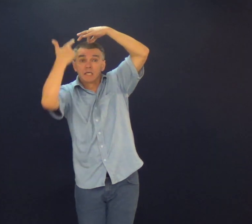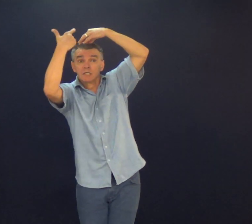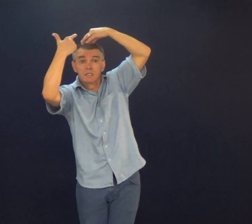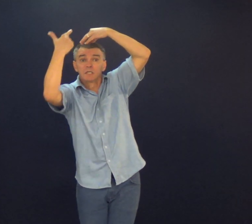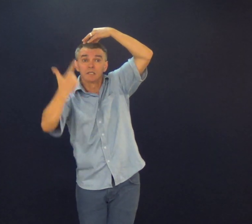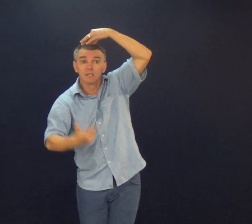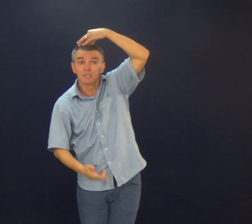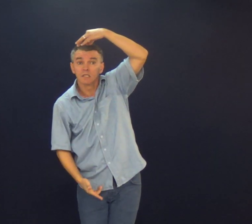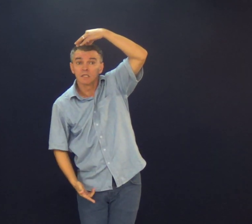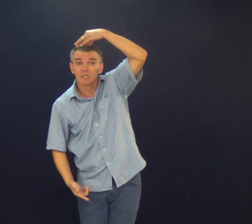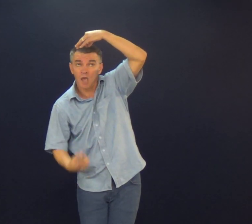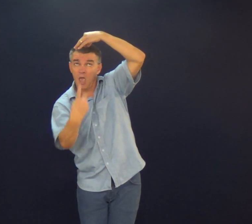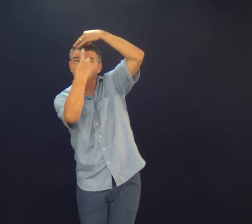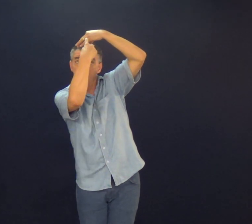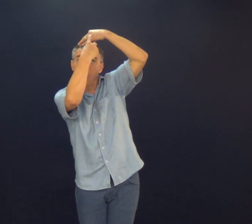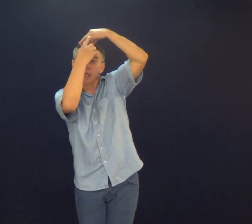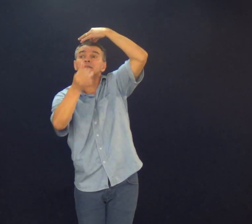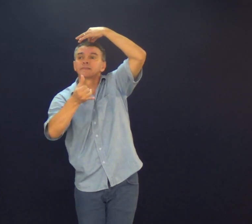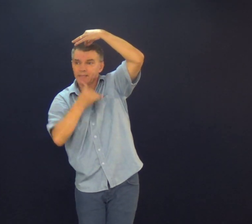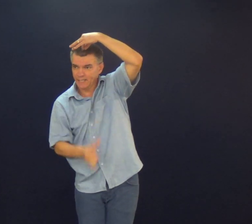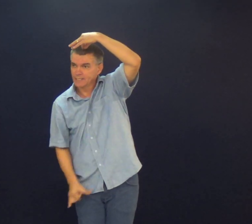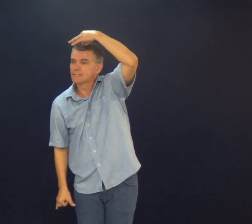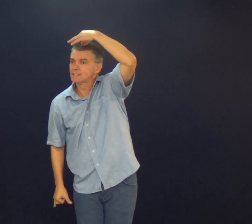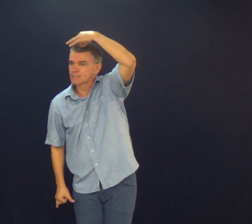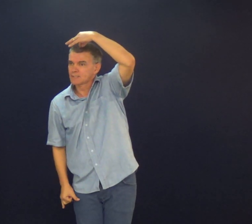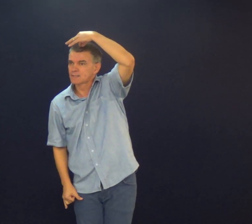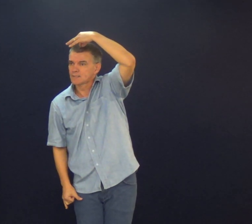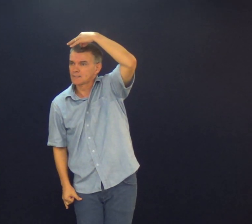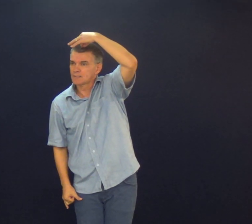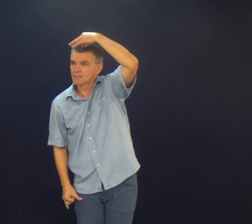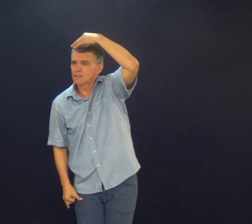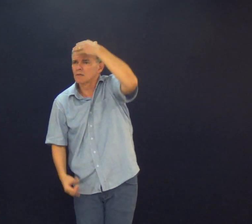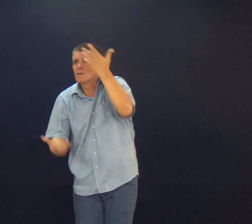Você acha que o Espírito Santo Fica feliz ou alegre Que uma coisa dessas acontece? Ele se entristece